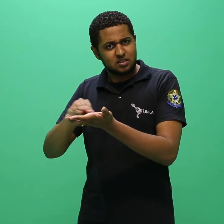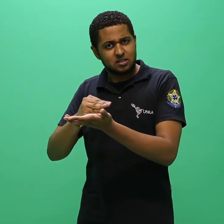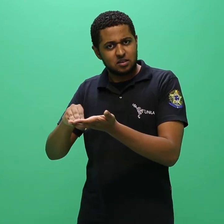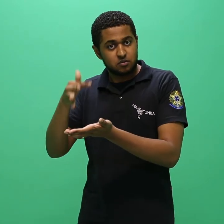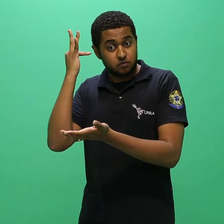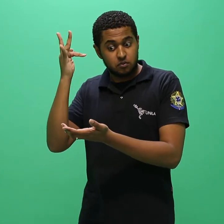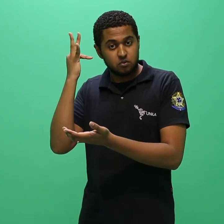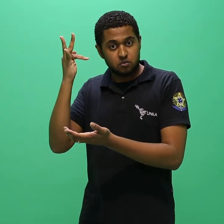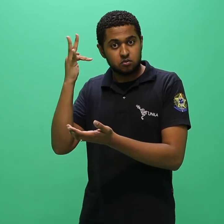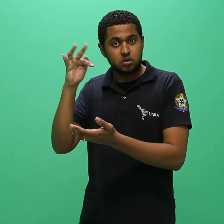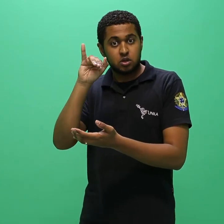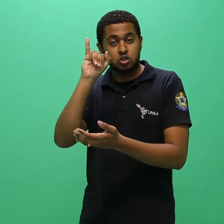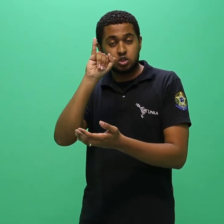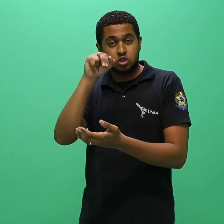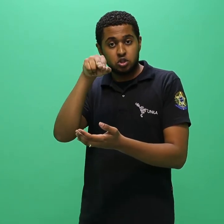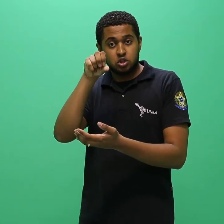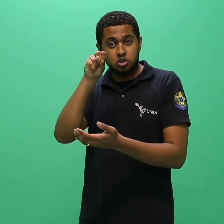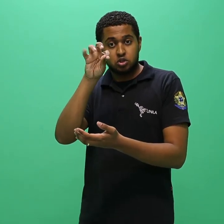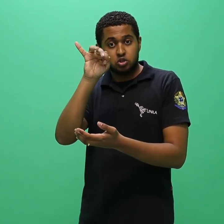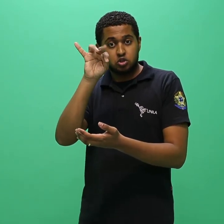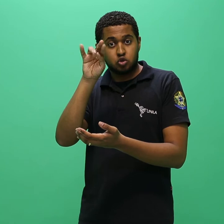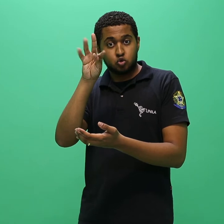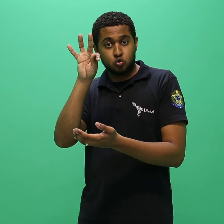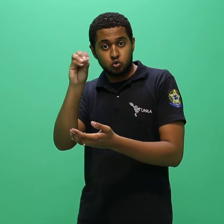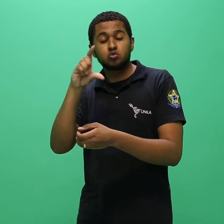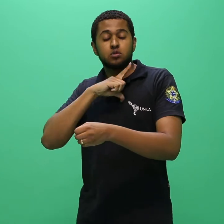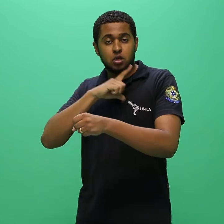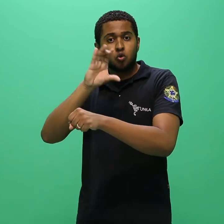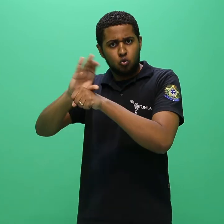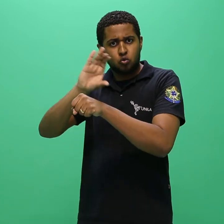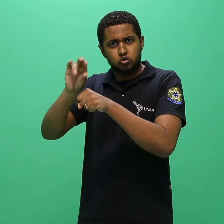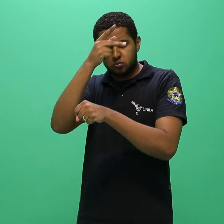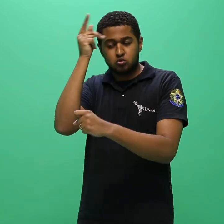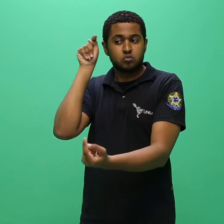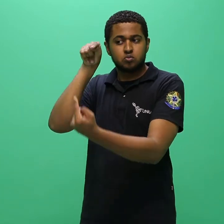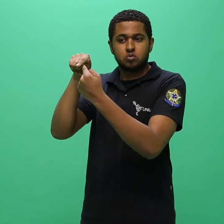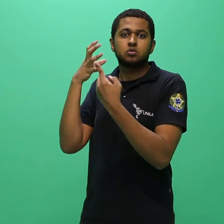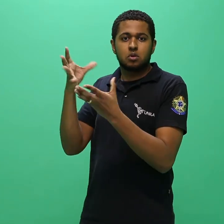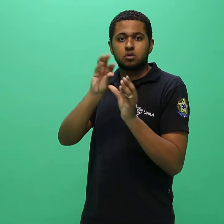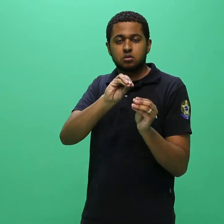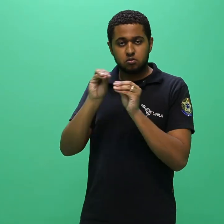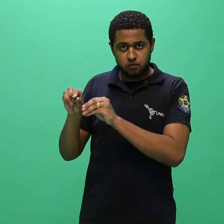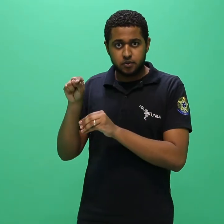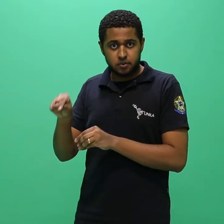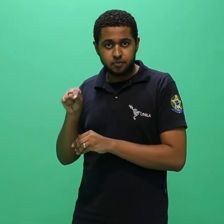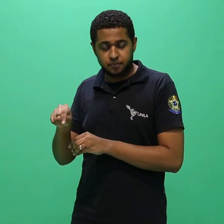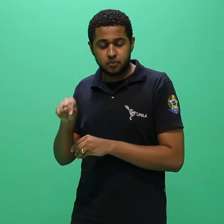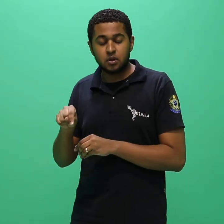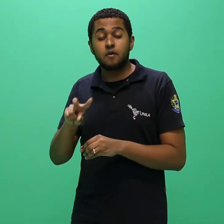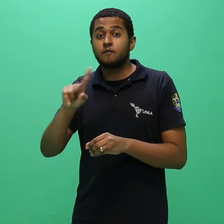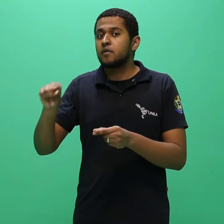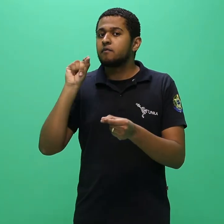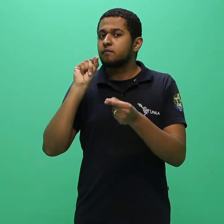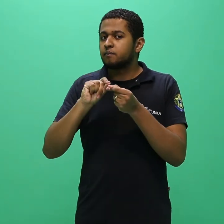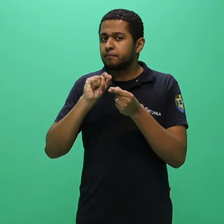secretarias acadêmicas dos institutos a que pertence o curso Objeto de Transferência